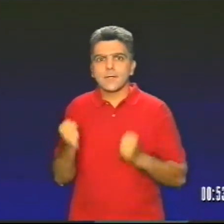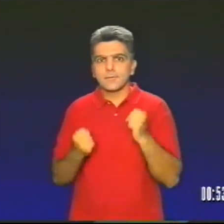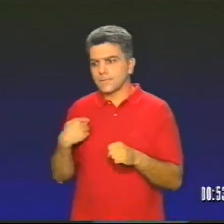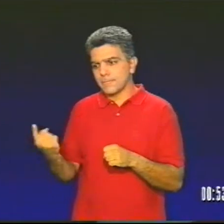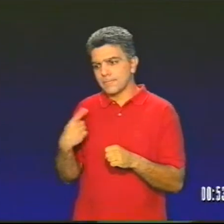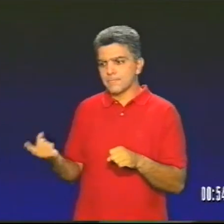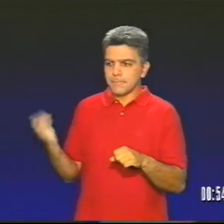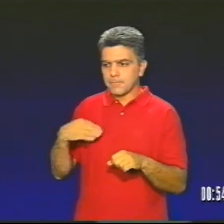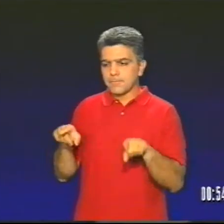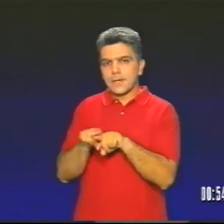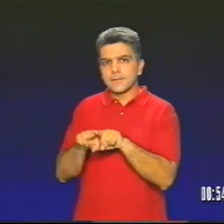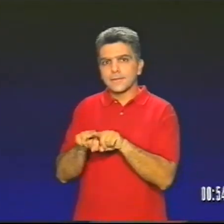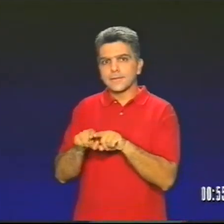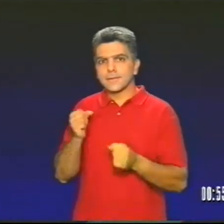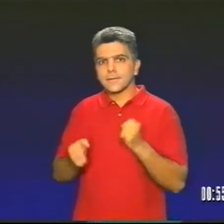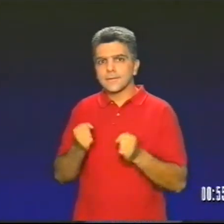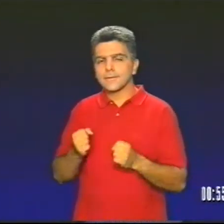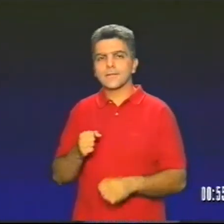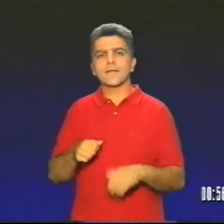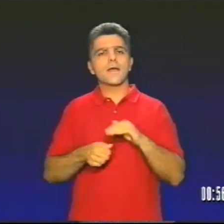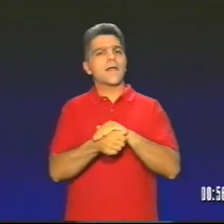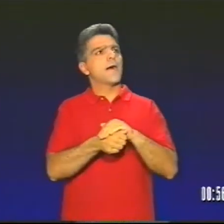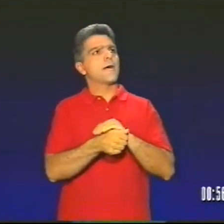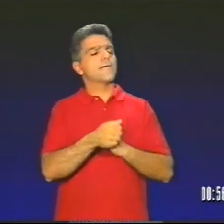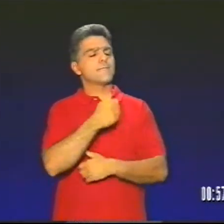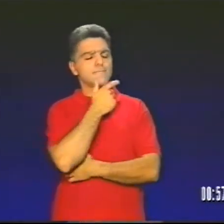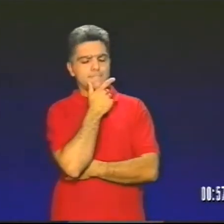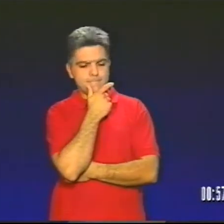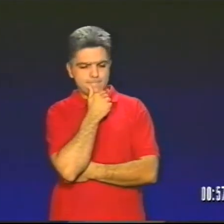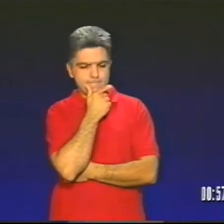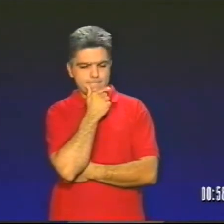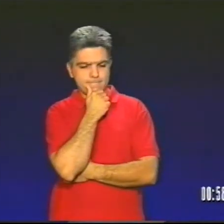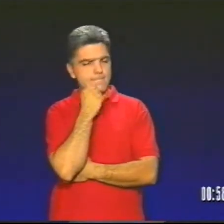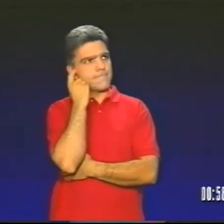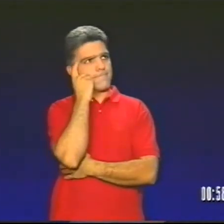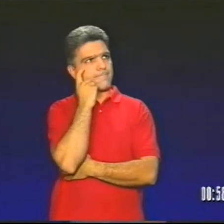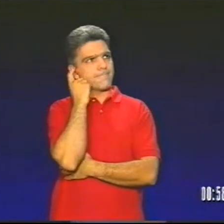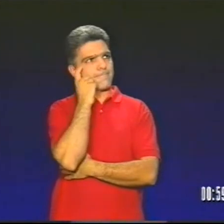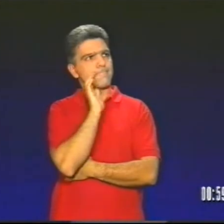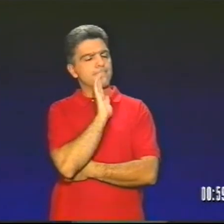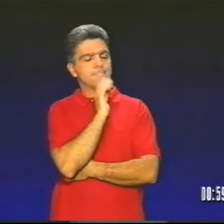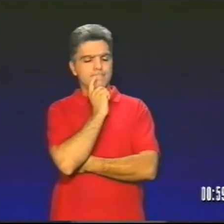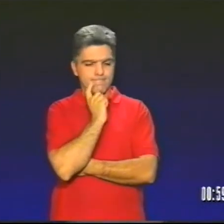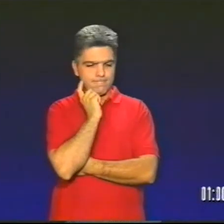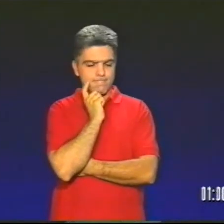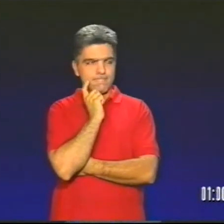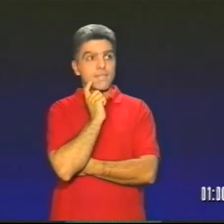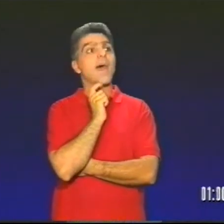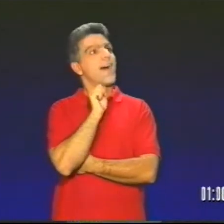είπε, έλα, να παραγούμε στο τρέξιμο Να δούμε ποιος είναι πιο δυνατός Η Χελώνα σκέφτηκε λίγο Και του είπε,